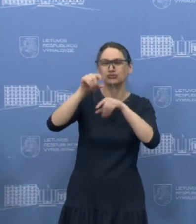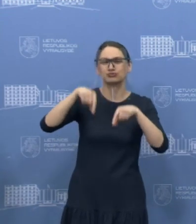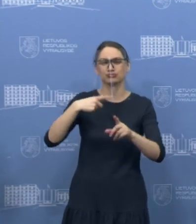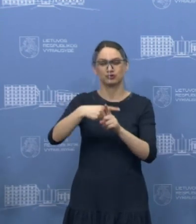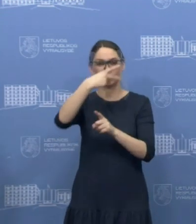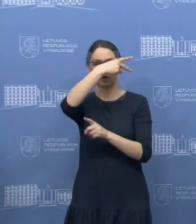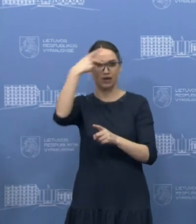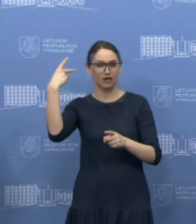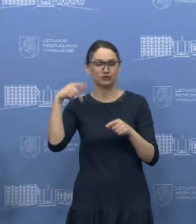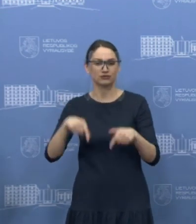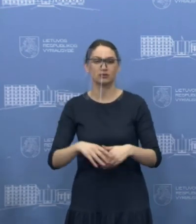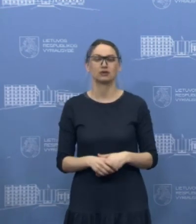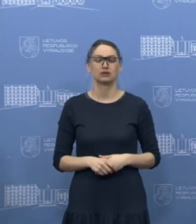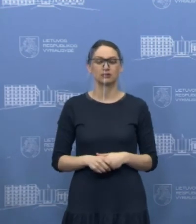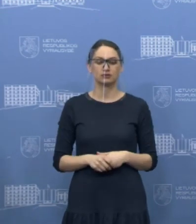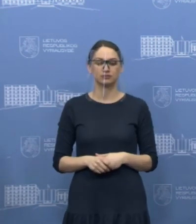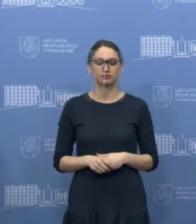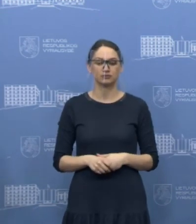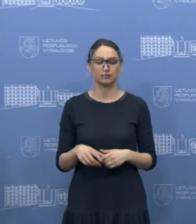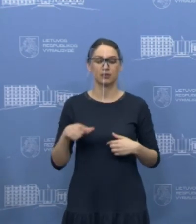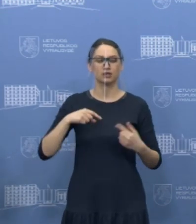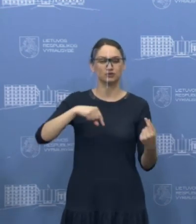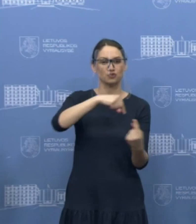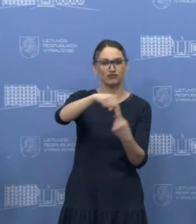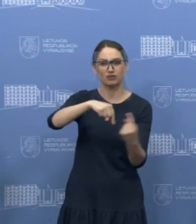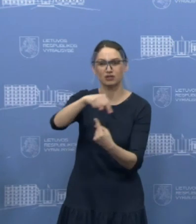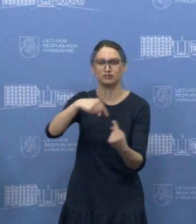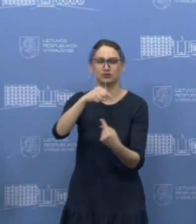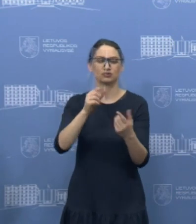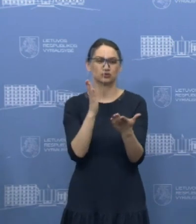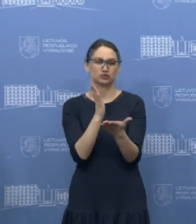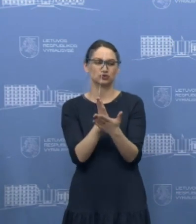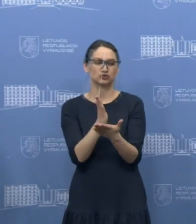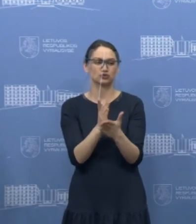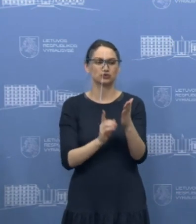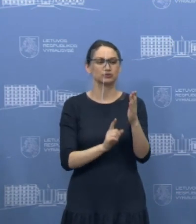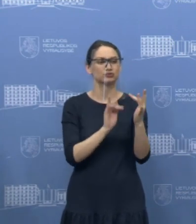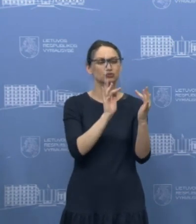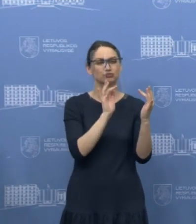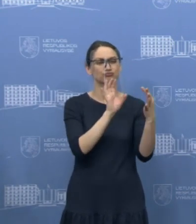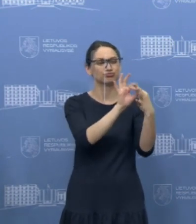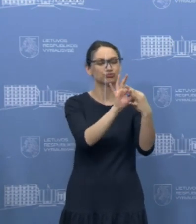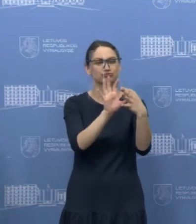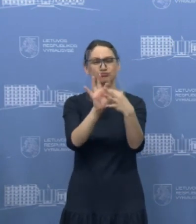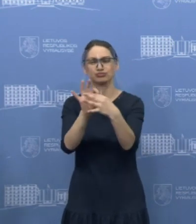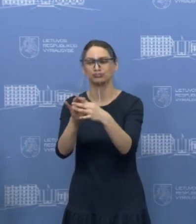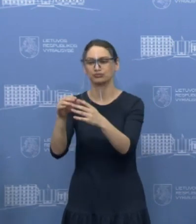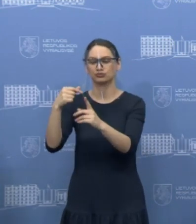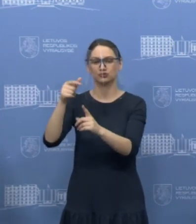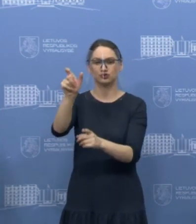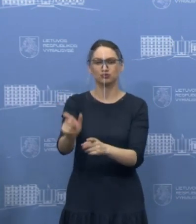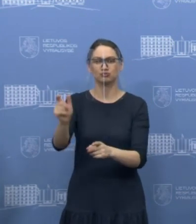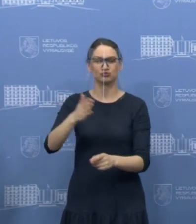Užmesgėm tikrai glaudžius kontaktus su verslu, su gyventojais savanoriais, kurie nori